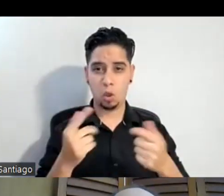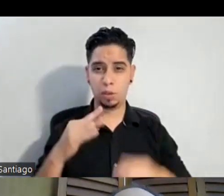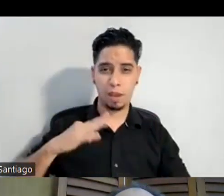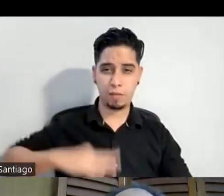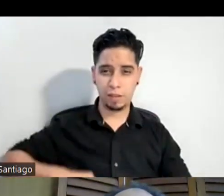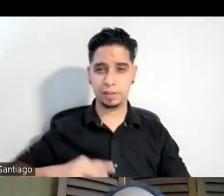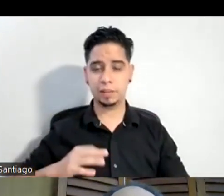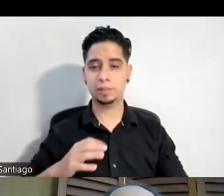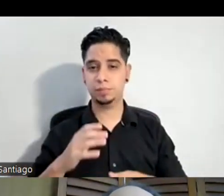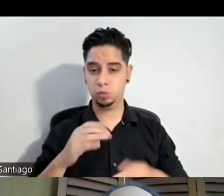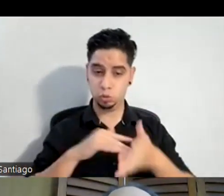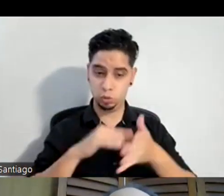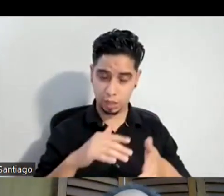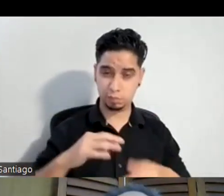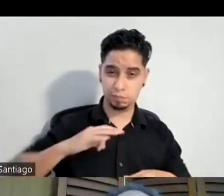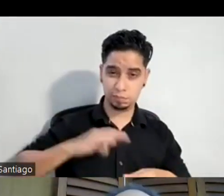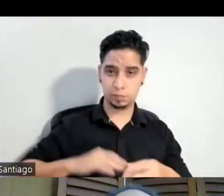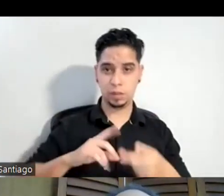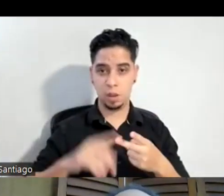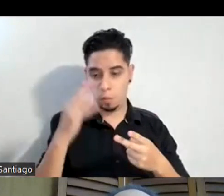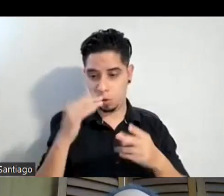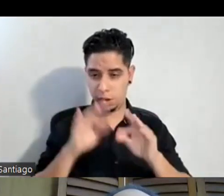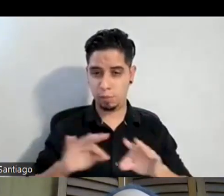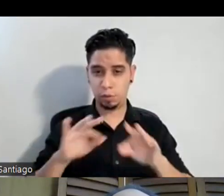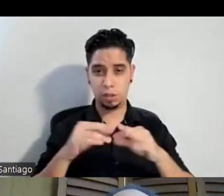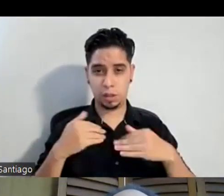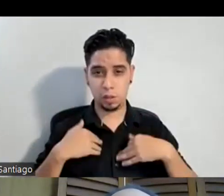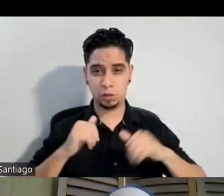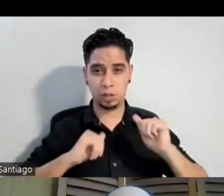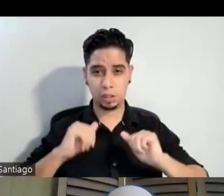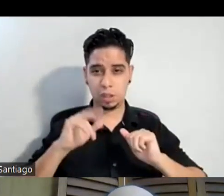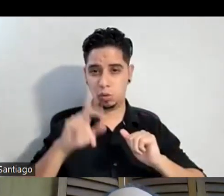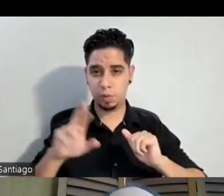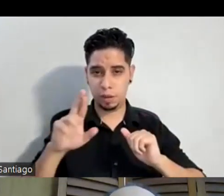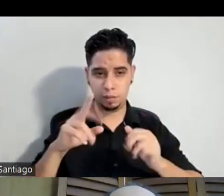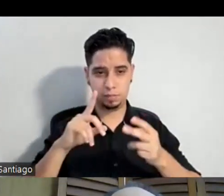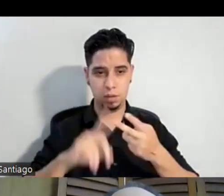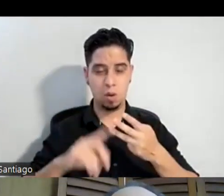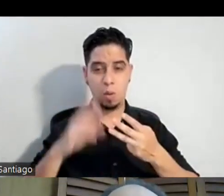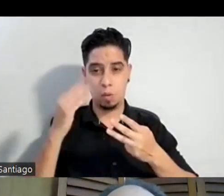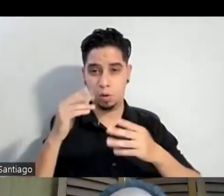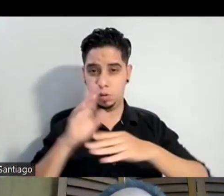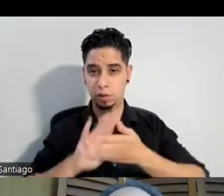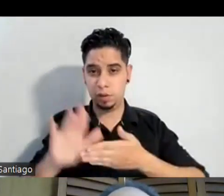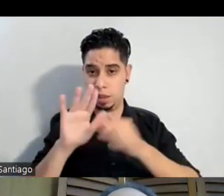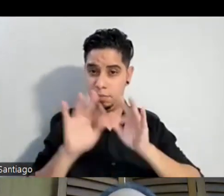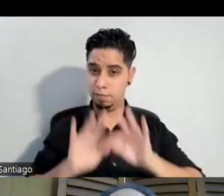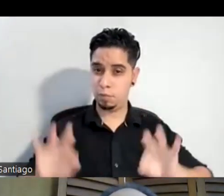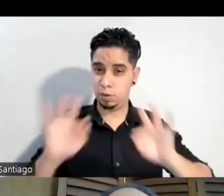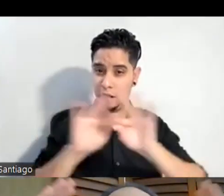etcétera la importancia porque se tiene un teatro en la universidad porque la universidad es tan importante ahora que se le